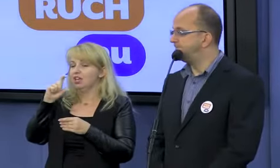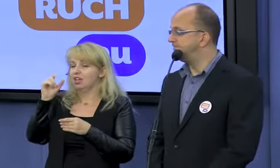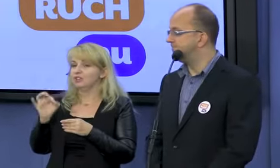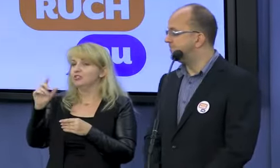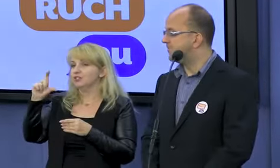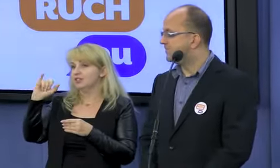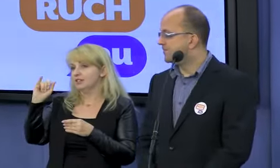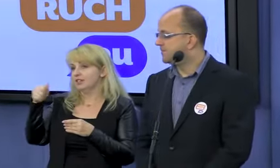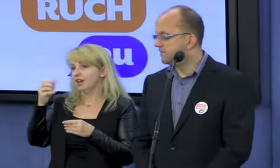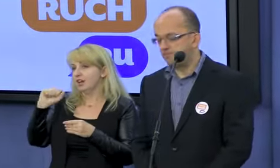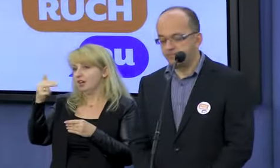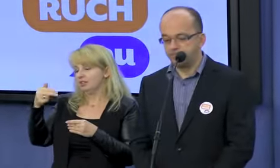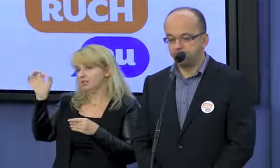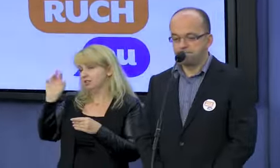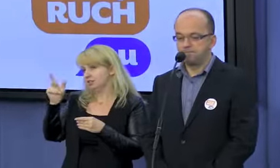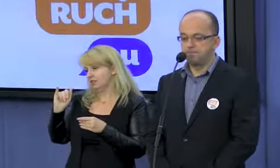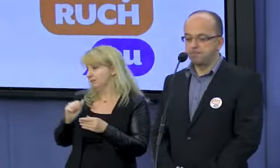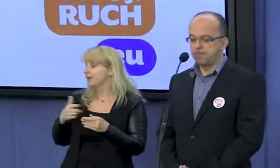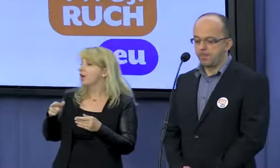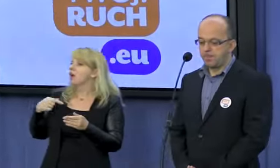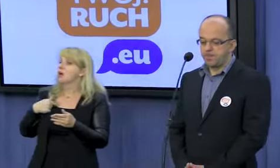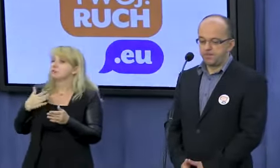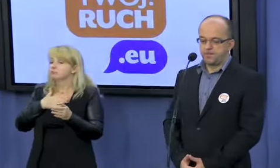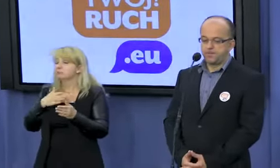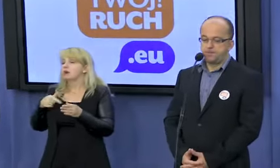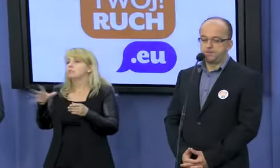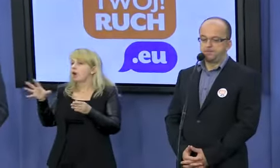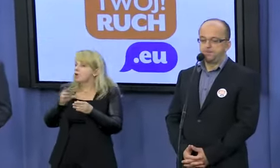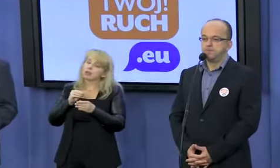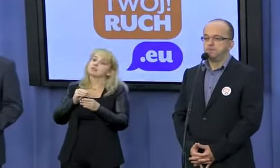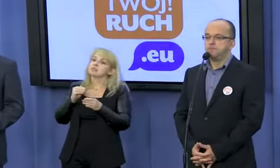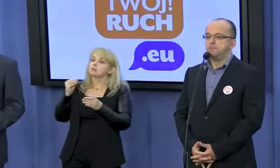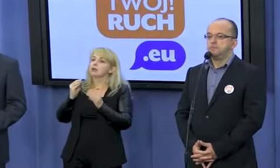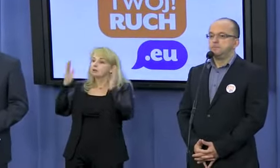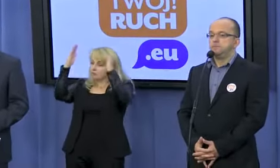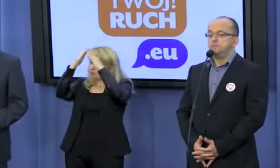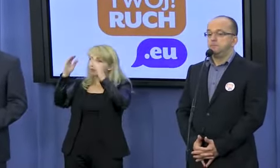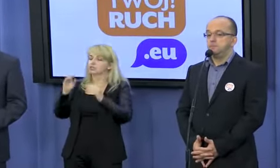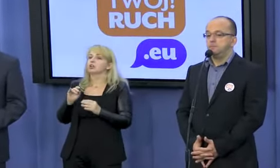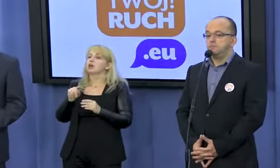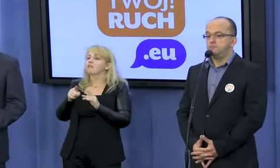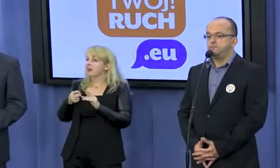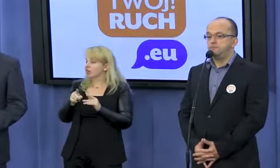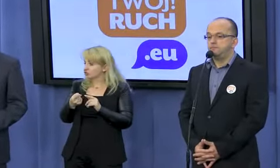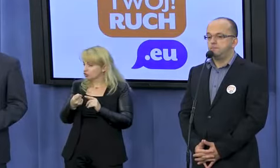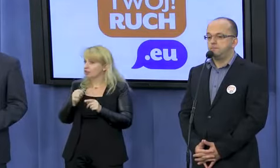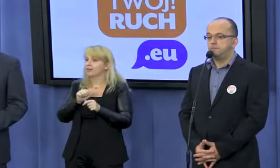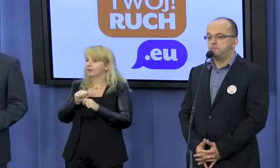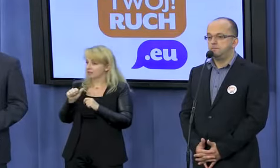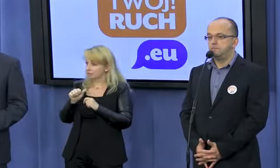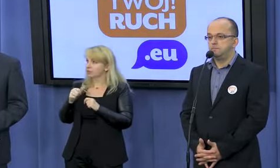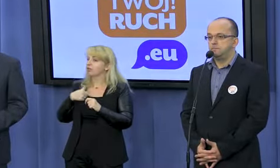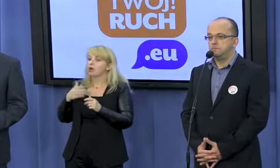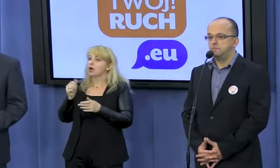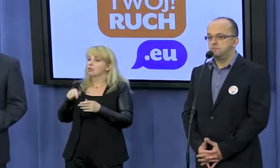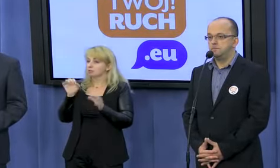Mamy sprzymierzeńca w postaci papieża Franciszka. Ja ze swojej strony jestem w trakcie już